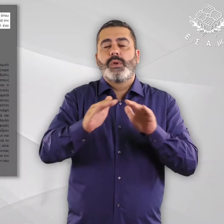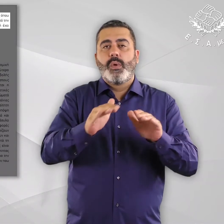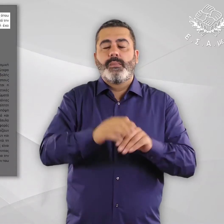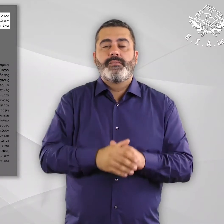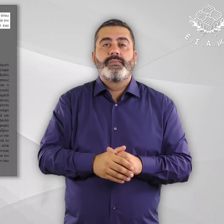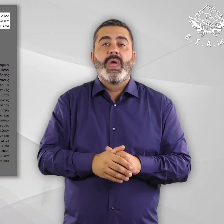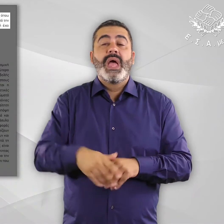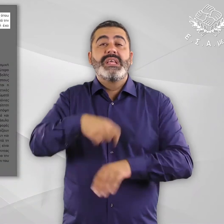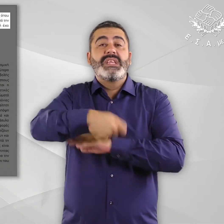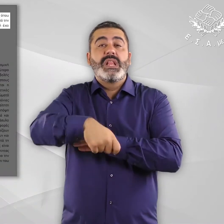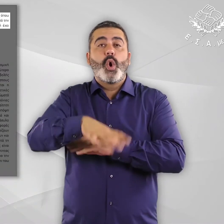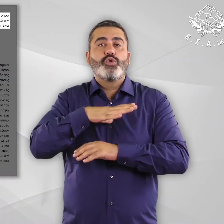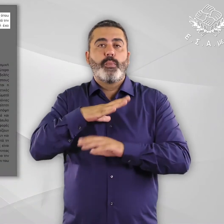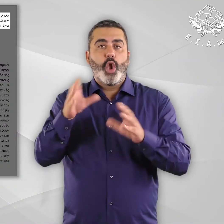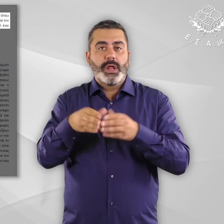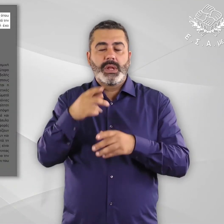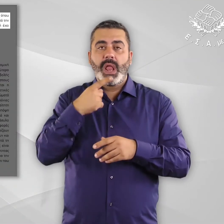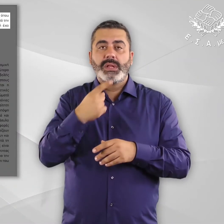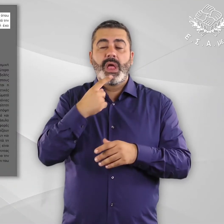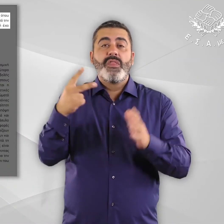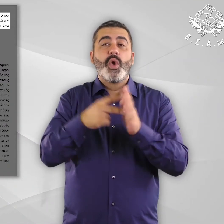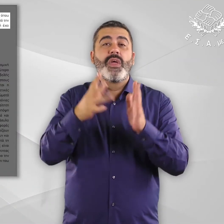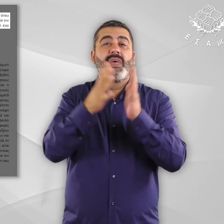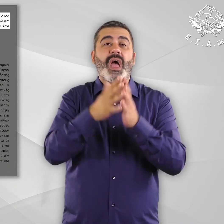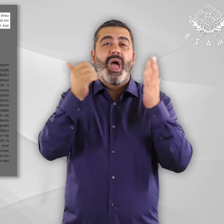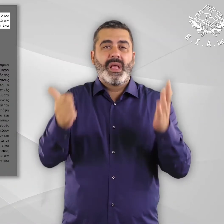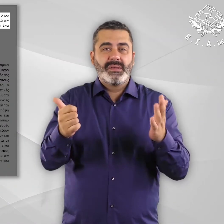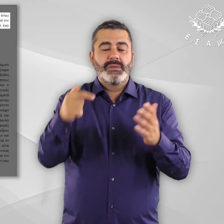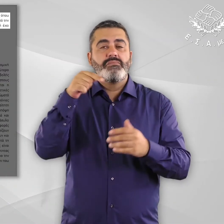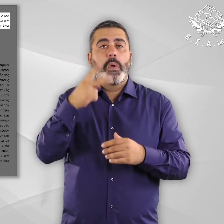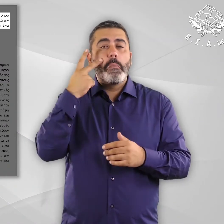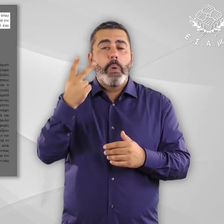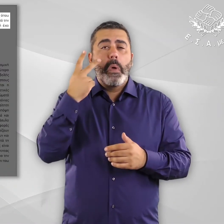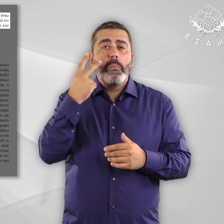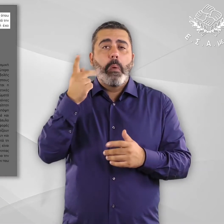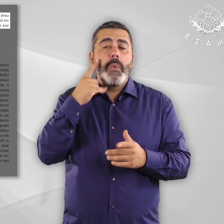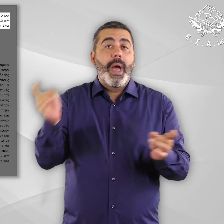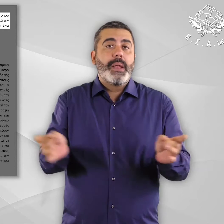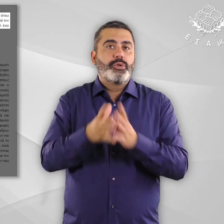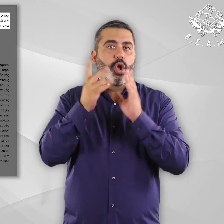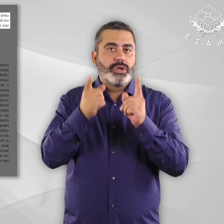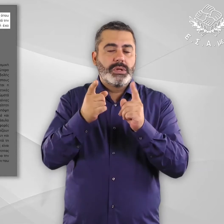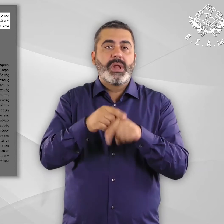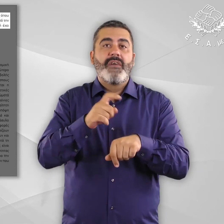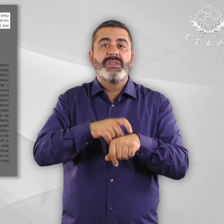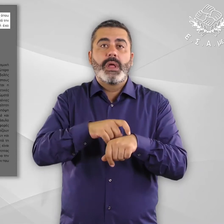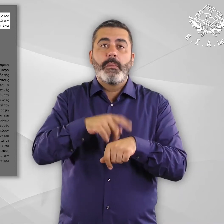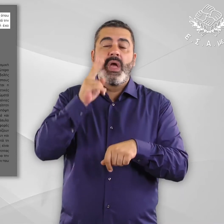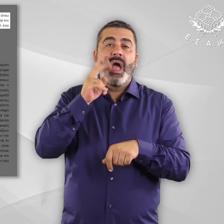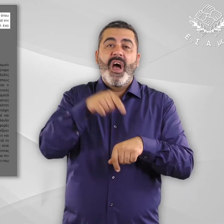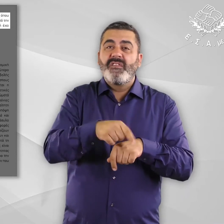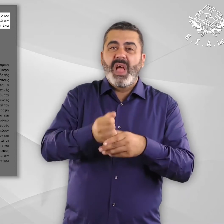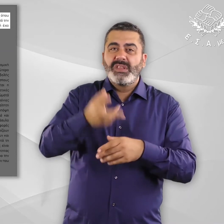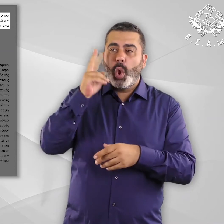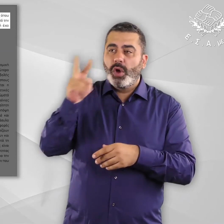συνήγορο του πολίτη, 2016 έχουν διαπιστωθεί περιπτώσεις όπου η ευάλωτότητα του αιτούντος δεν λαμβάνεται καν